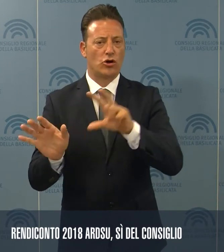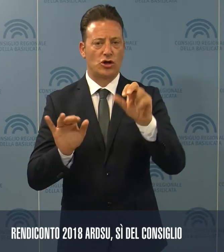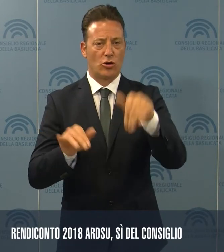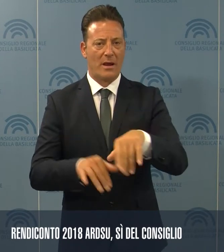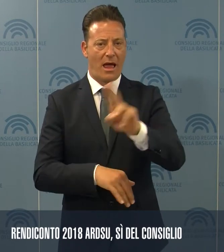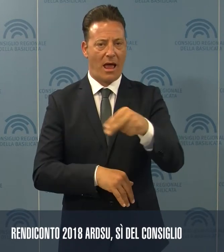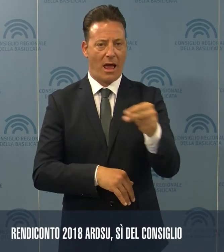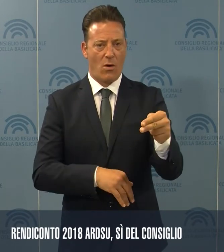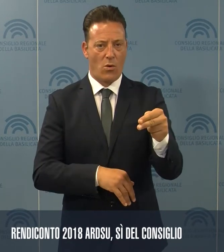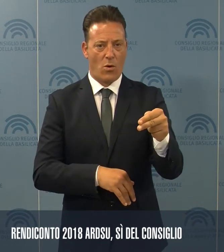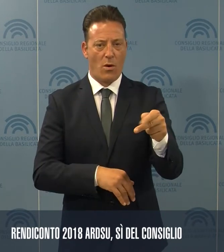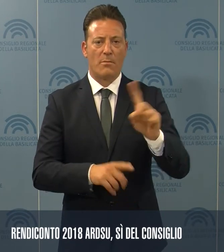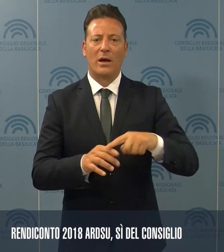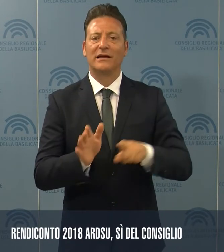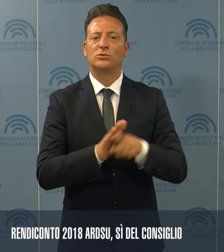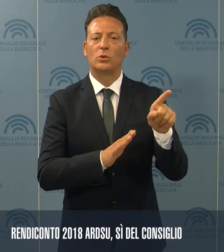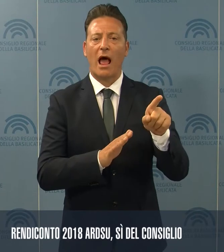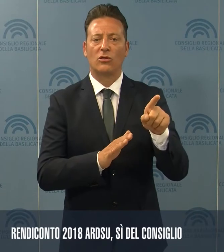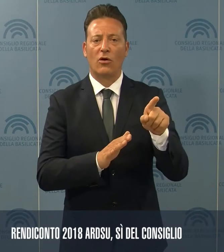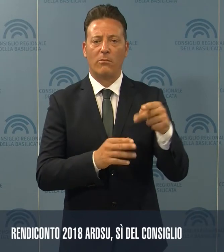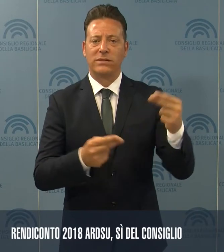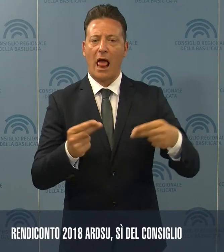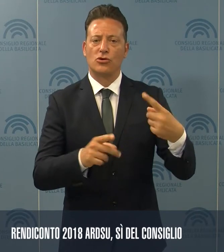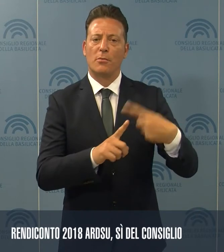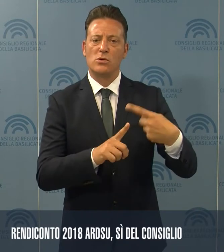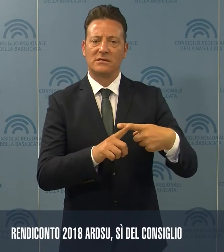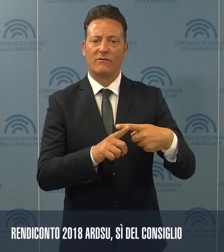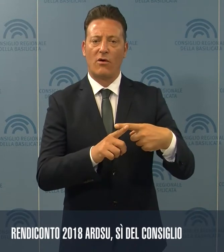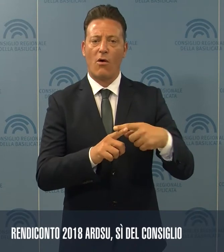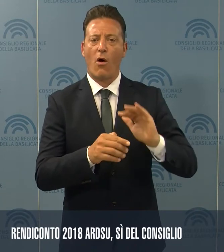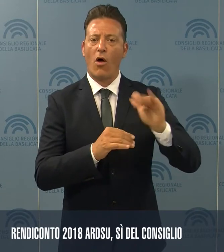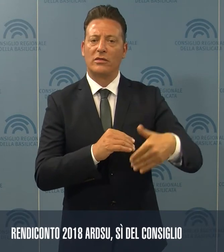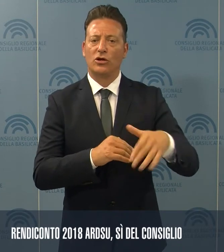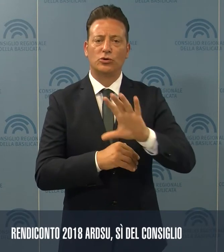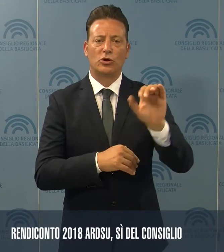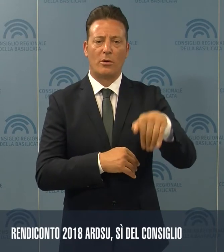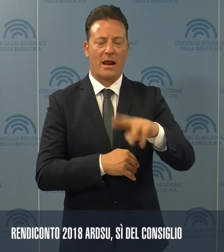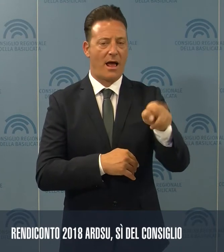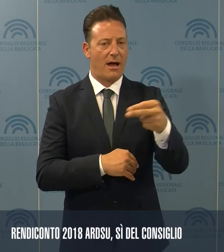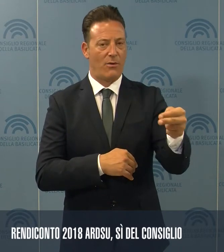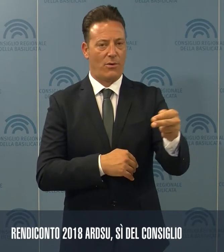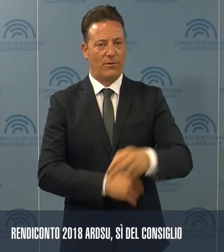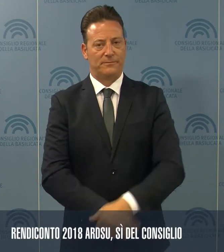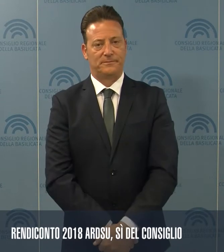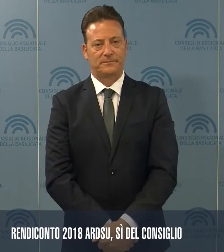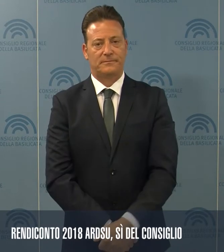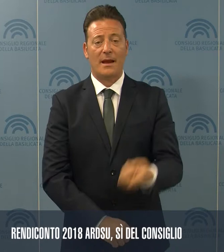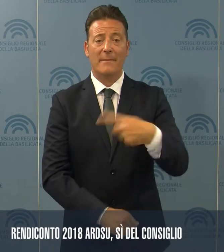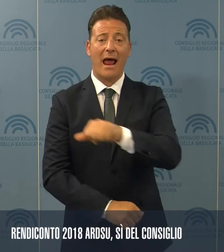di euro e un risultato di esercizio positivo di oltre 500 mila euro. Per l'anno accademico